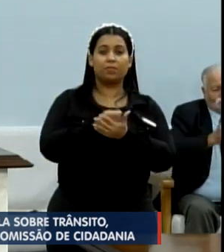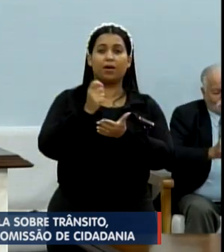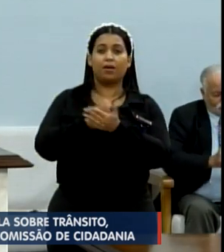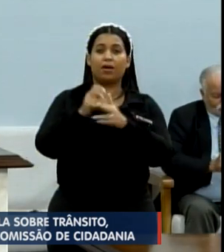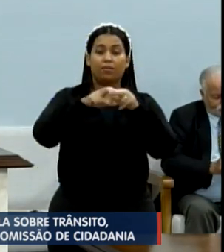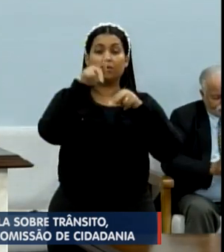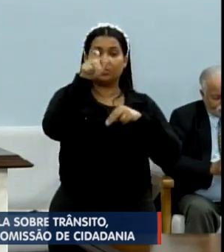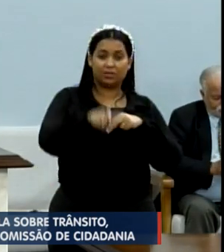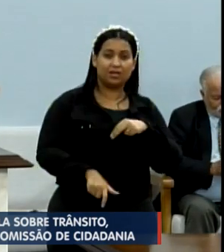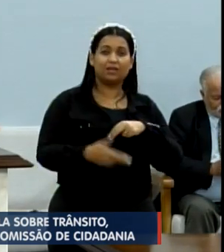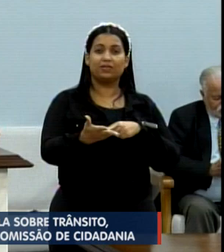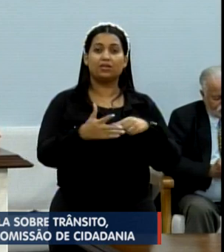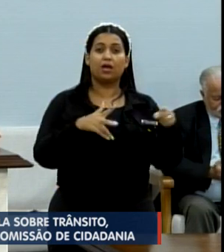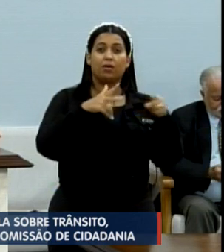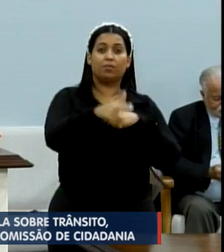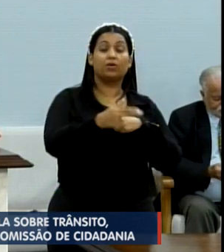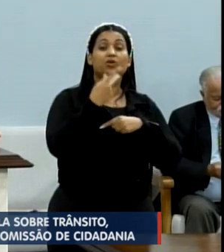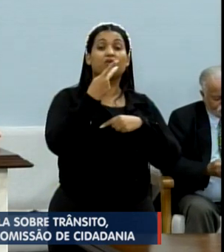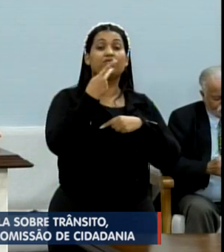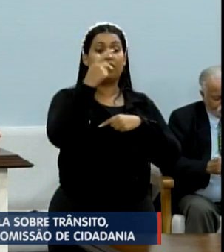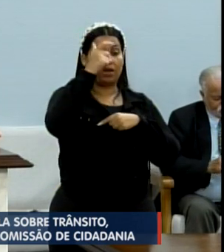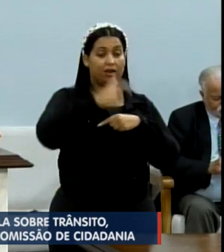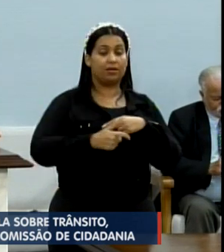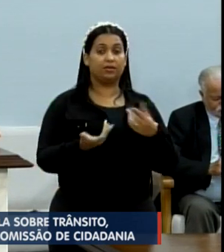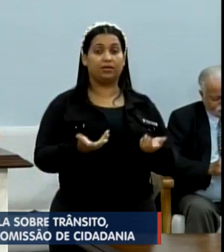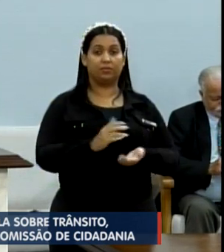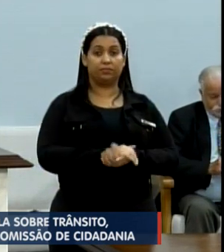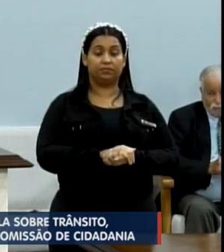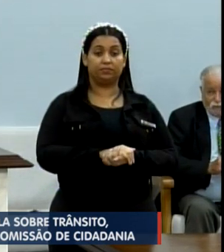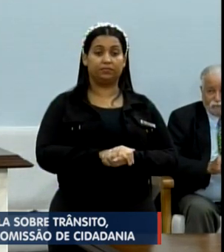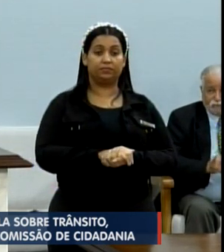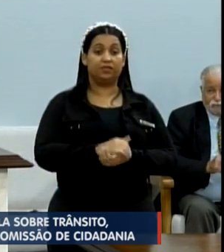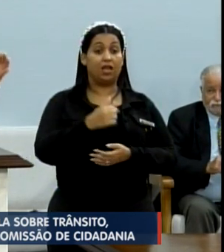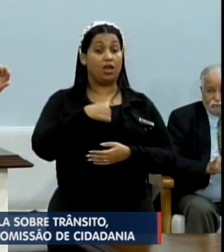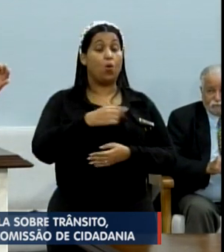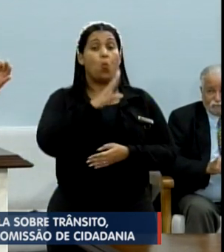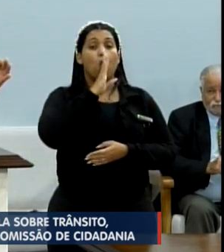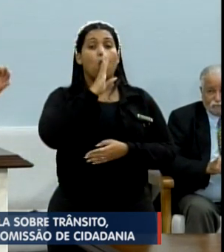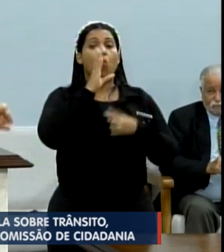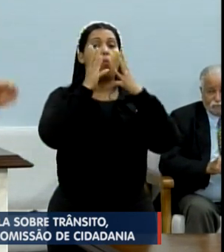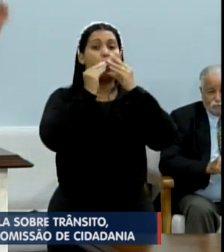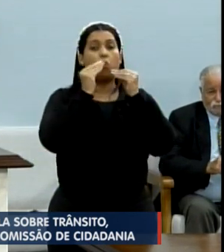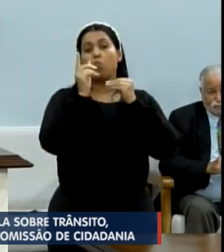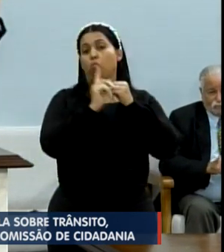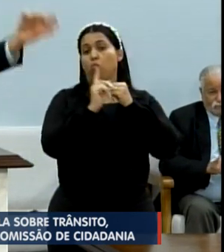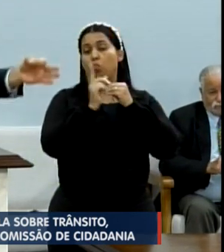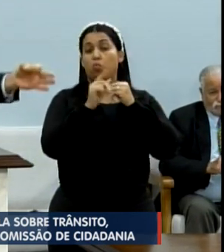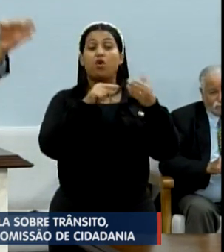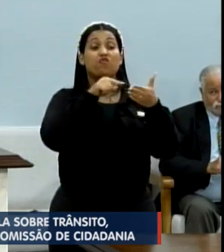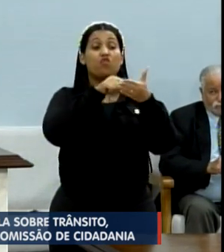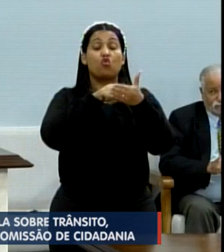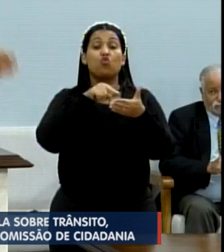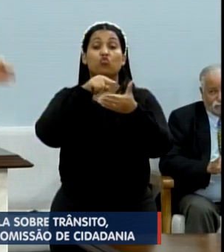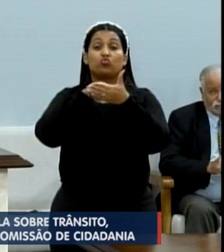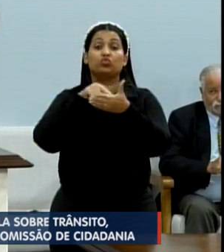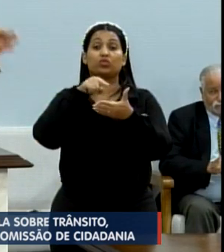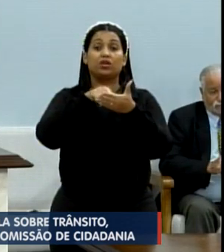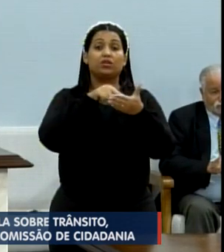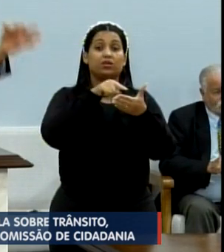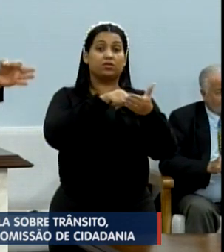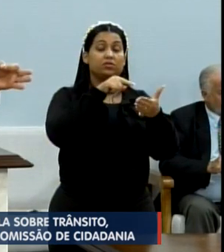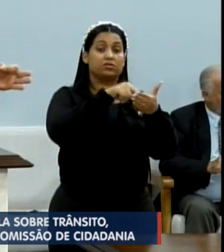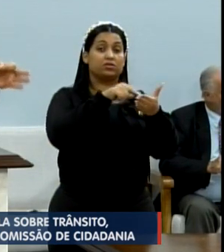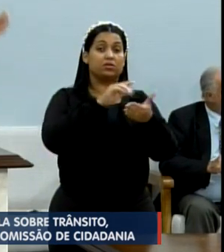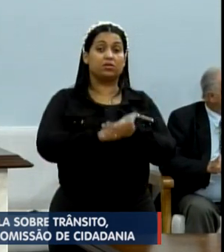por causa dele que vocês querem impedir que eu fale aqui? Eu não me calo. E vou denunciar esse